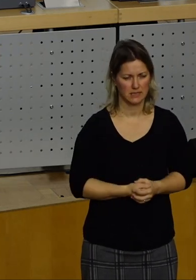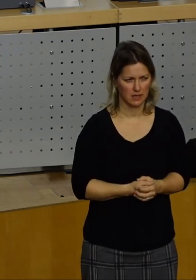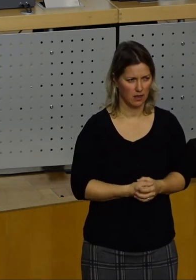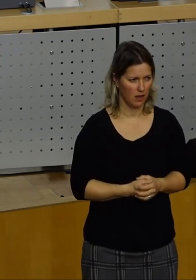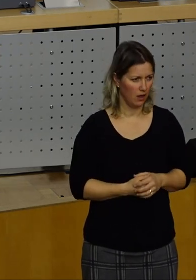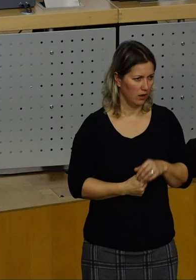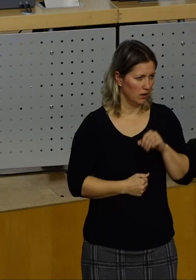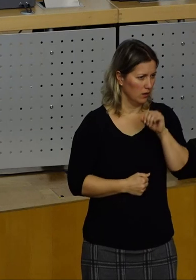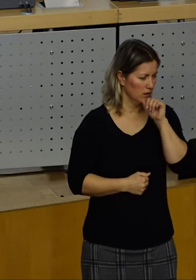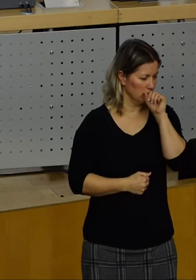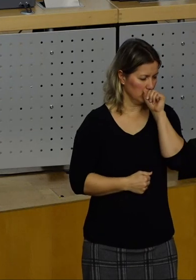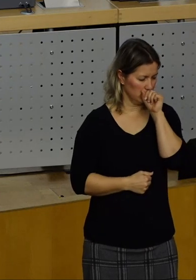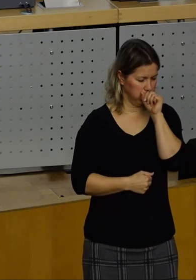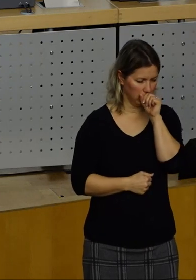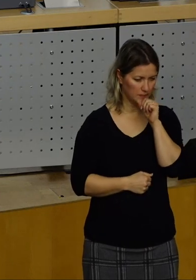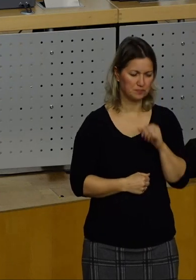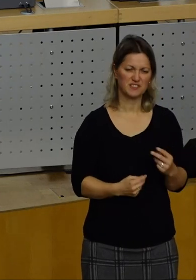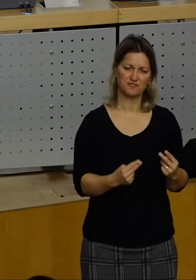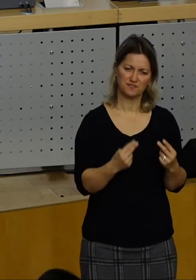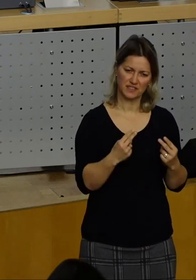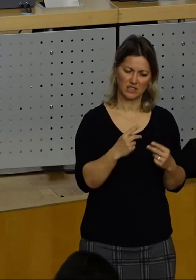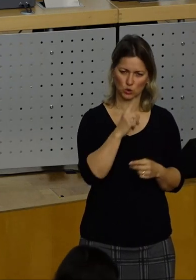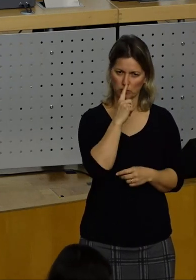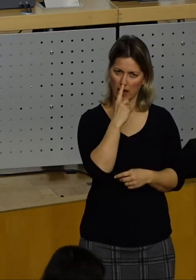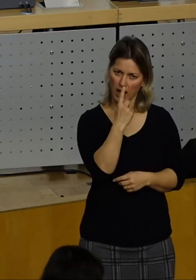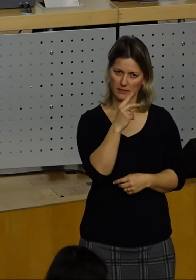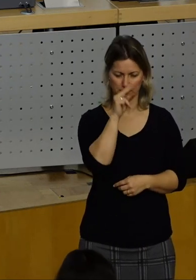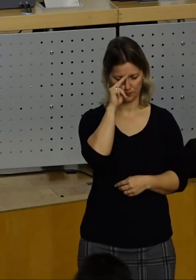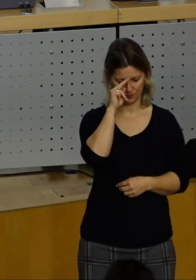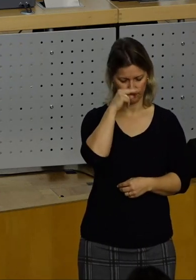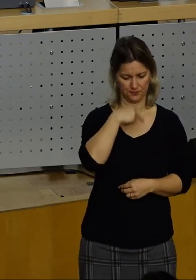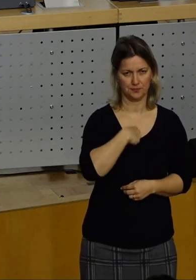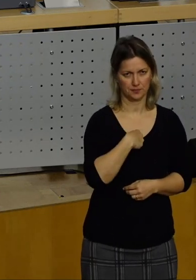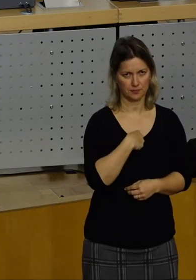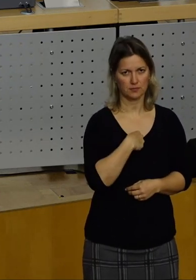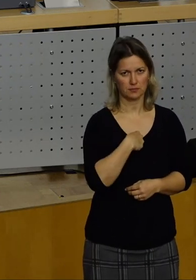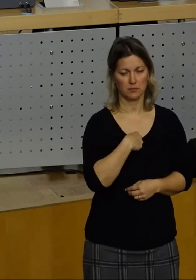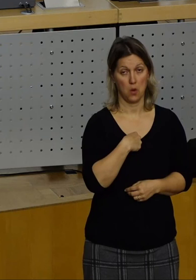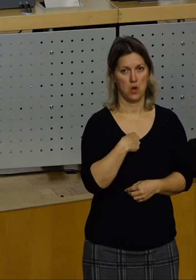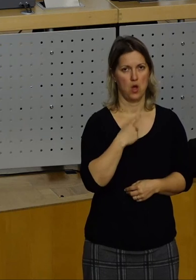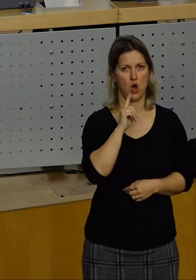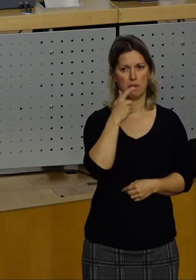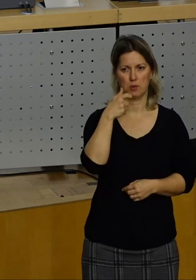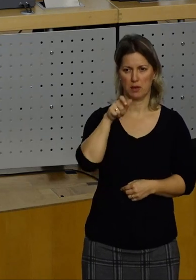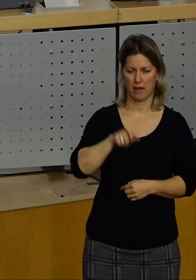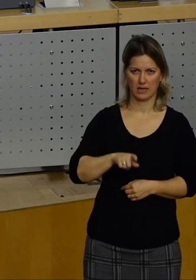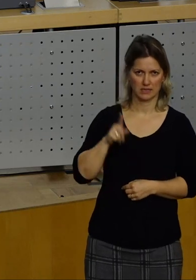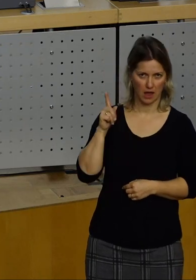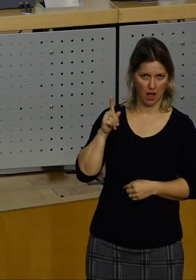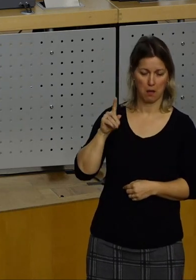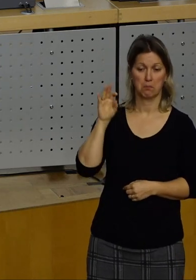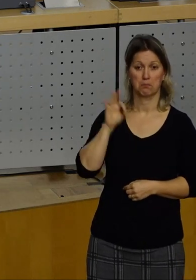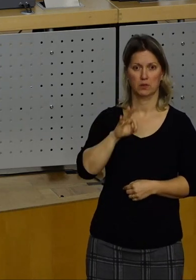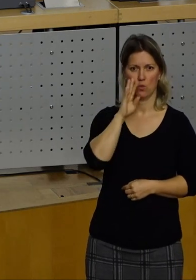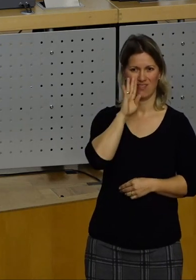anfangen, bei uns selbst nicht das Spiel mitzuspielen. Der Oberbürgermeister schiebt, wenn er unter